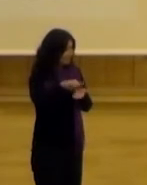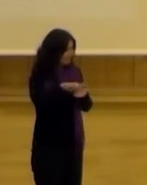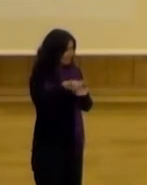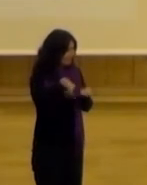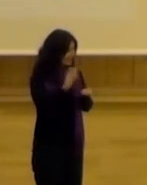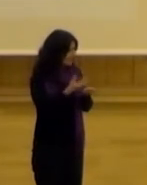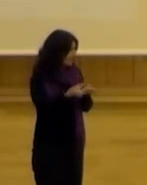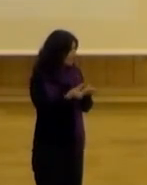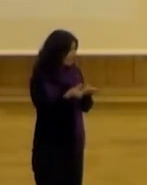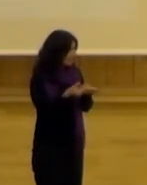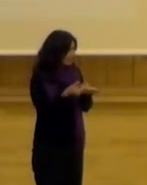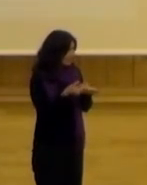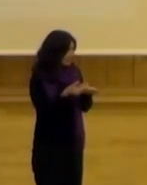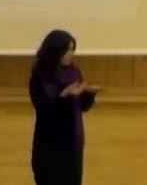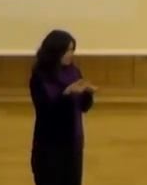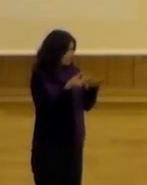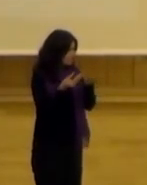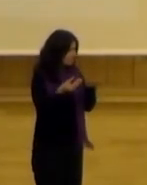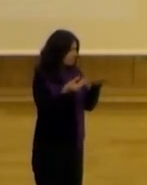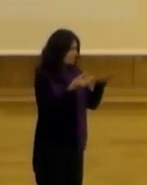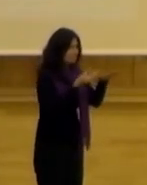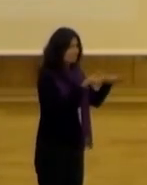al que se en